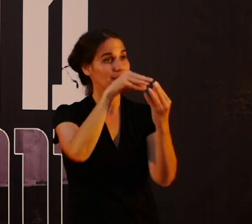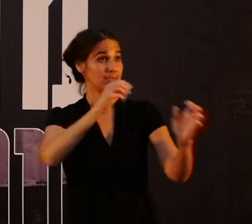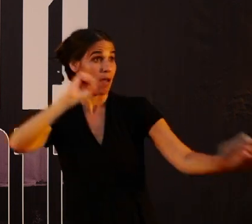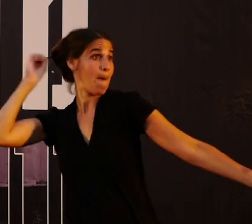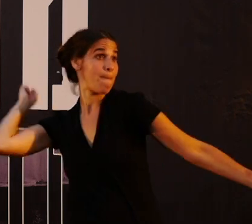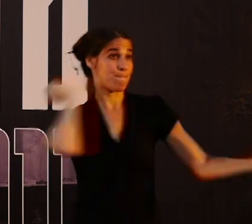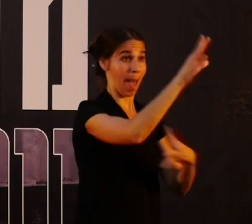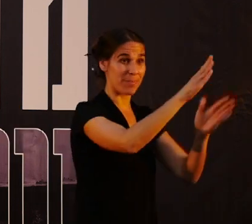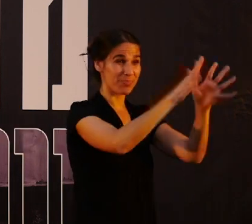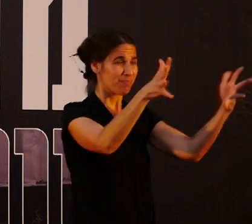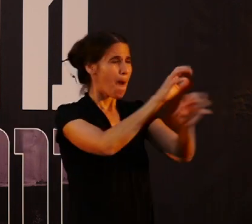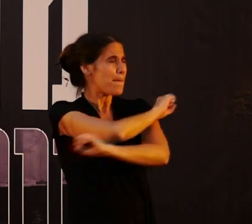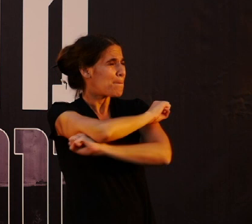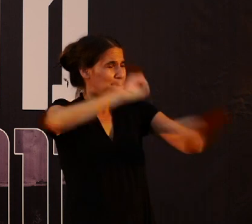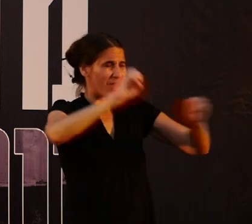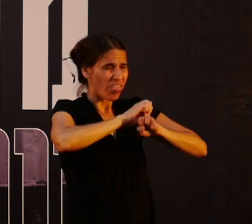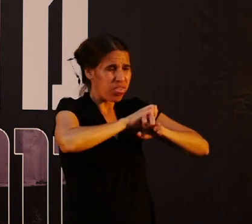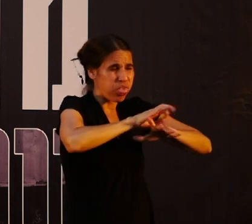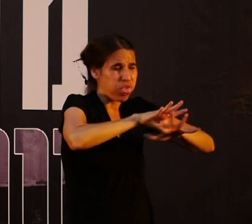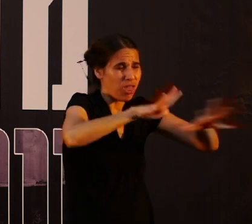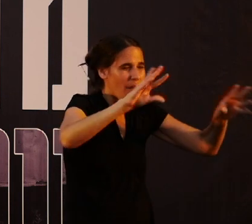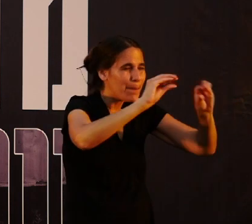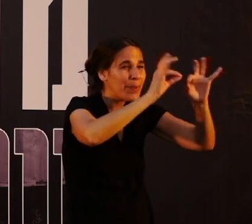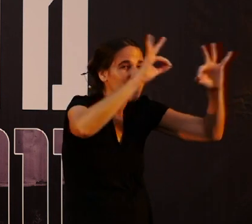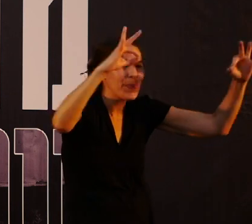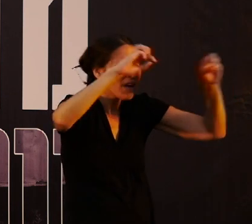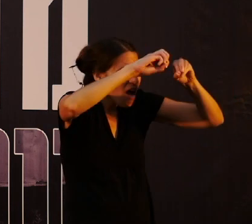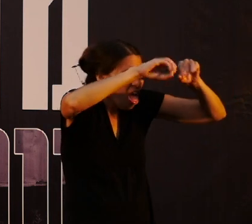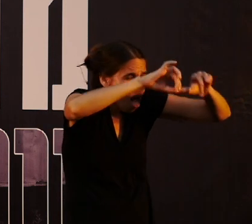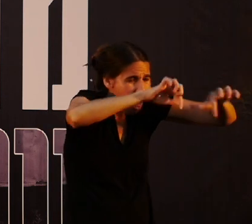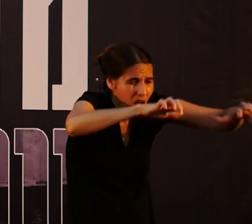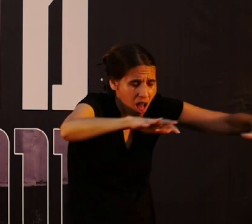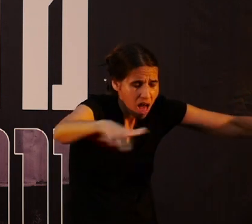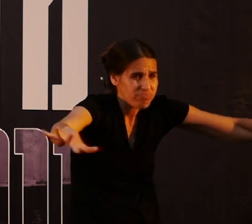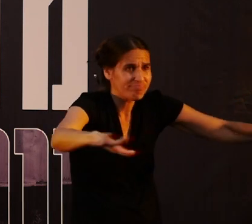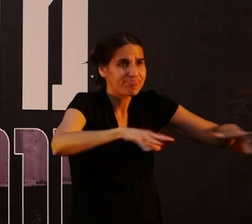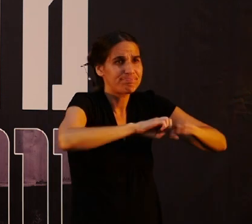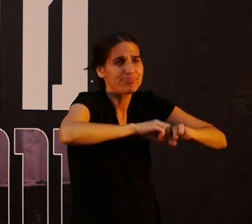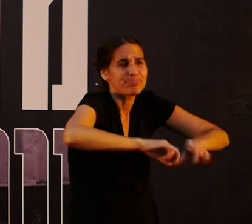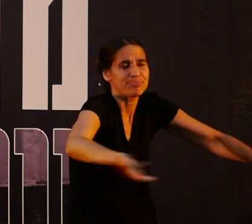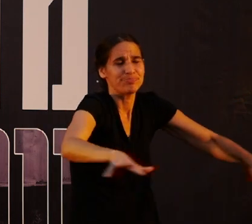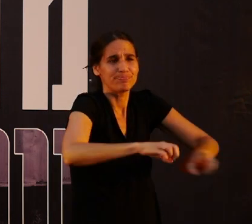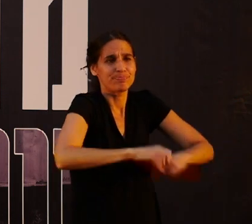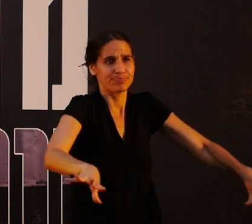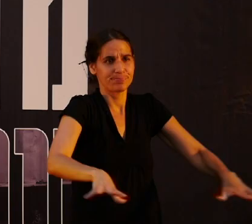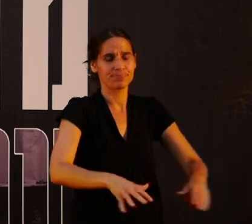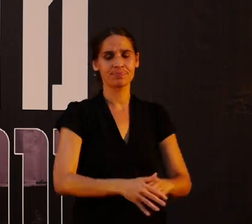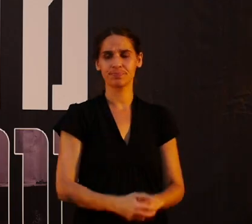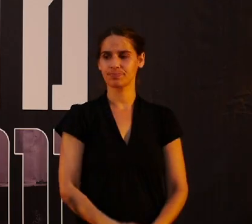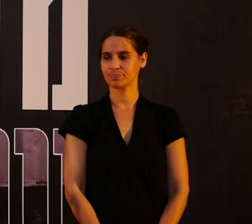את זה לארוני, זה התפוצץ שם, וכל הקריסטלים והזכוכיות שלהם, הכל התפוצץ.